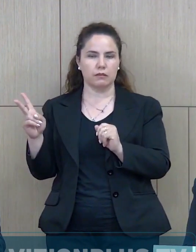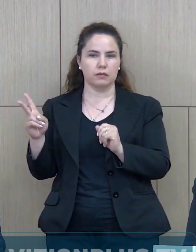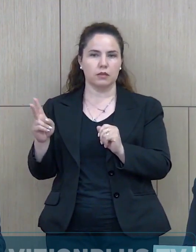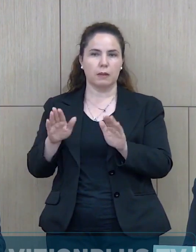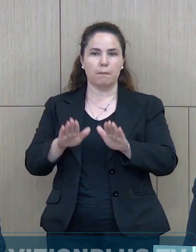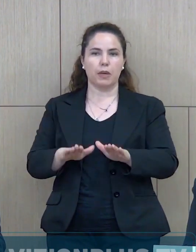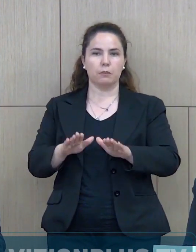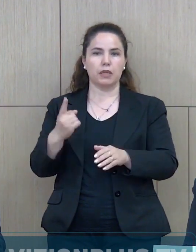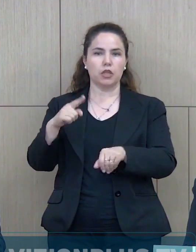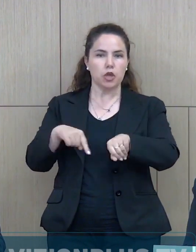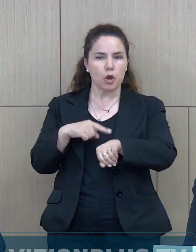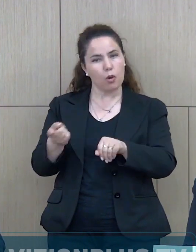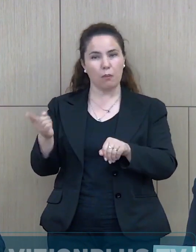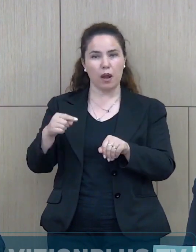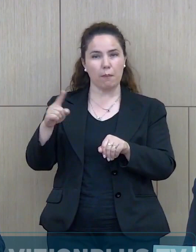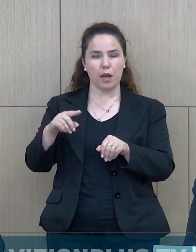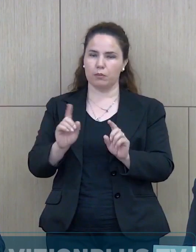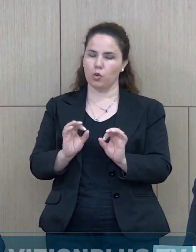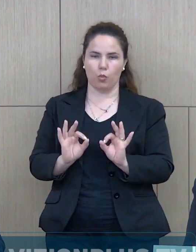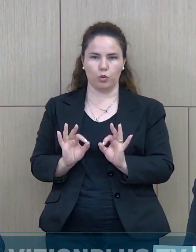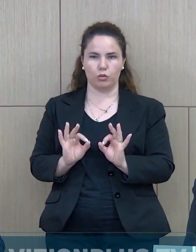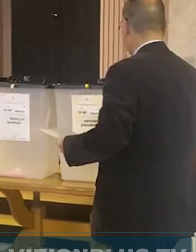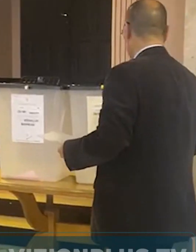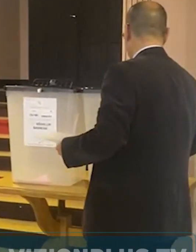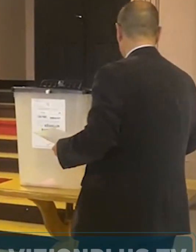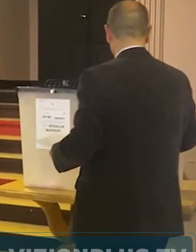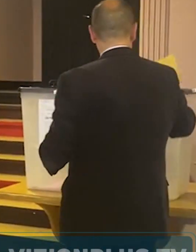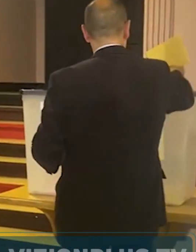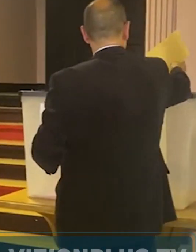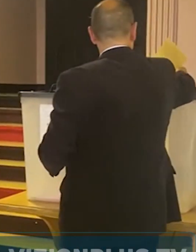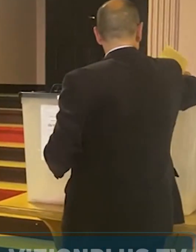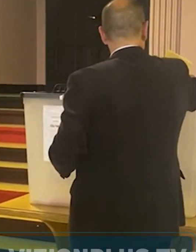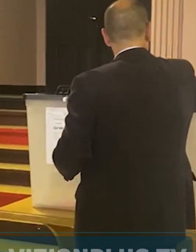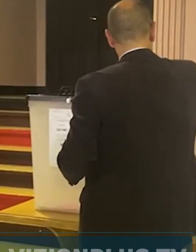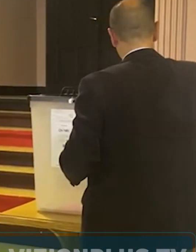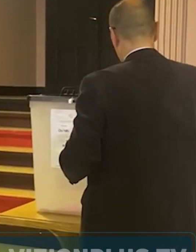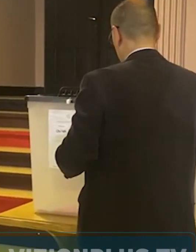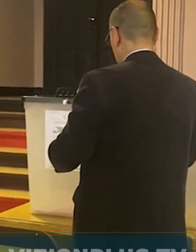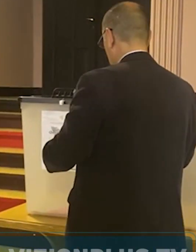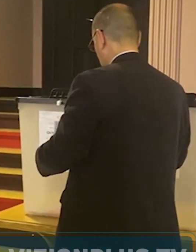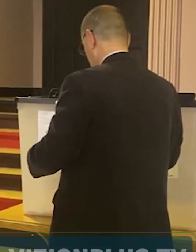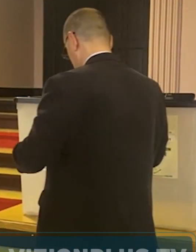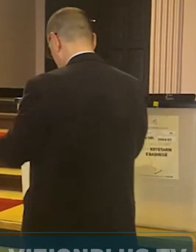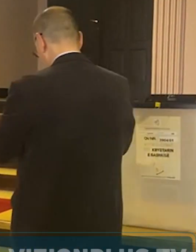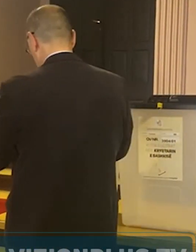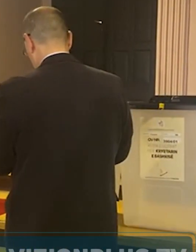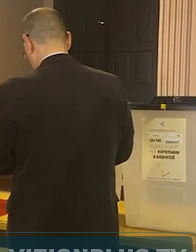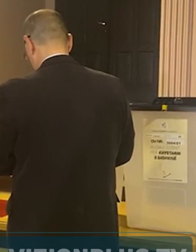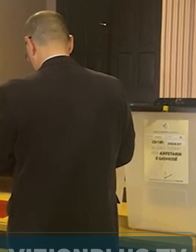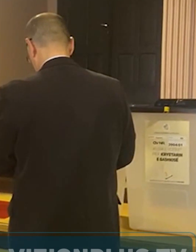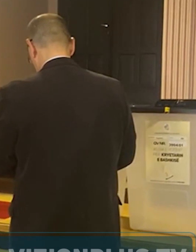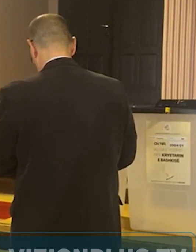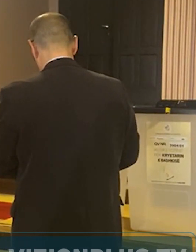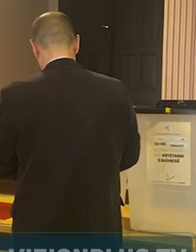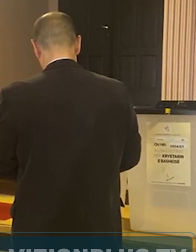themin do shta dhe një orë më shumë apo sa logaritet koha që do duhet të pristim. Por në